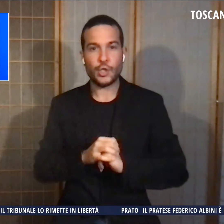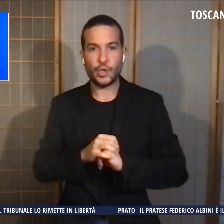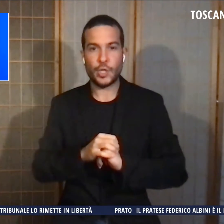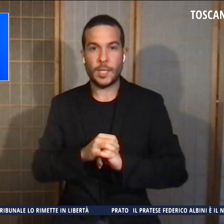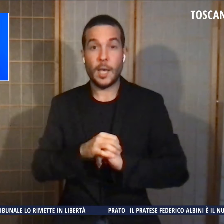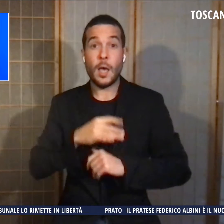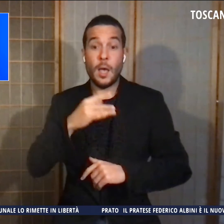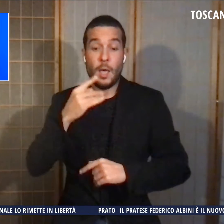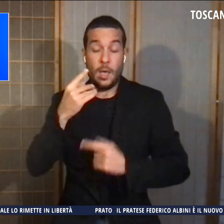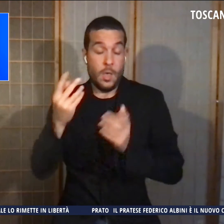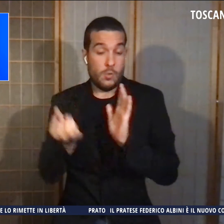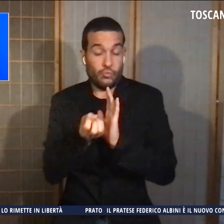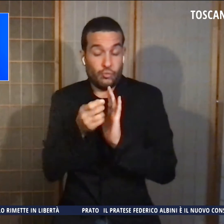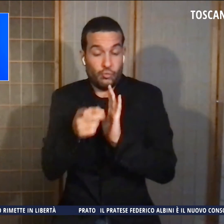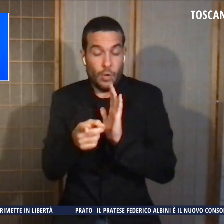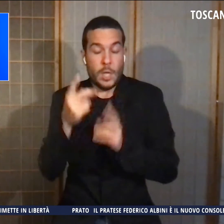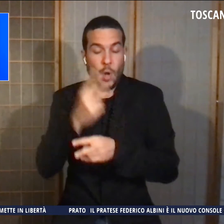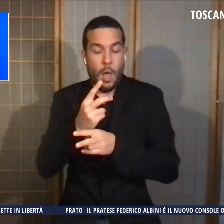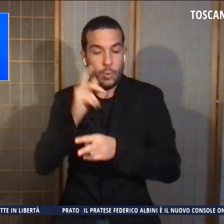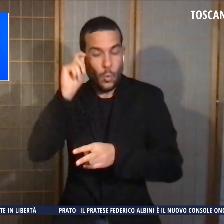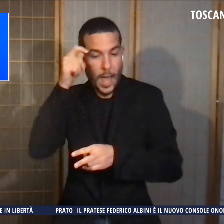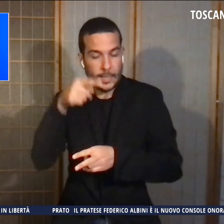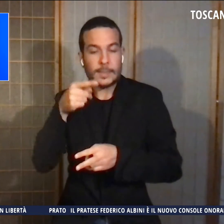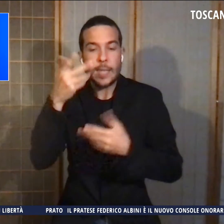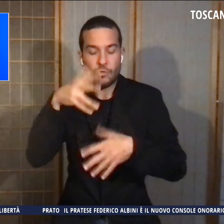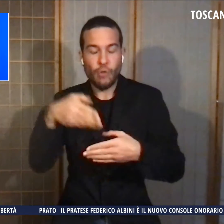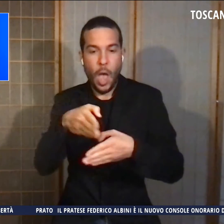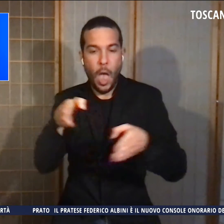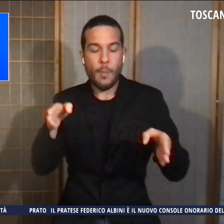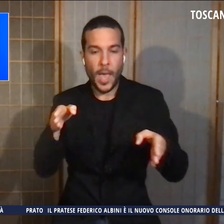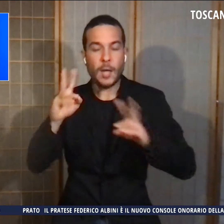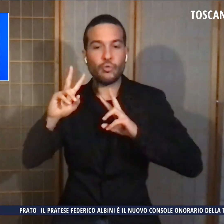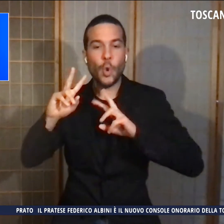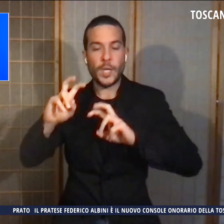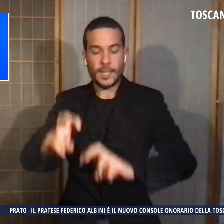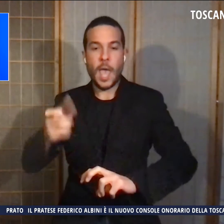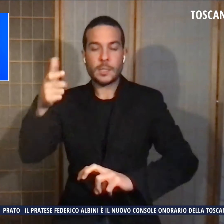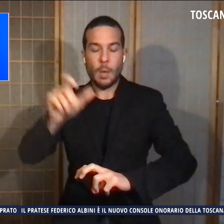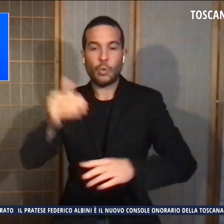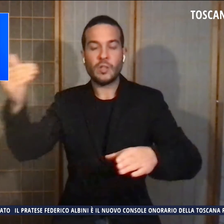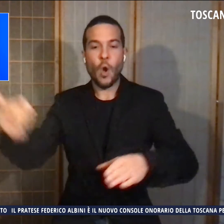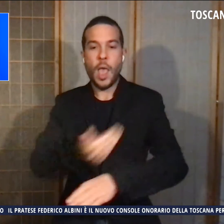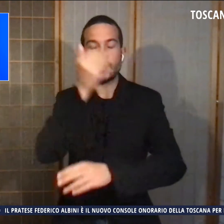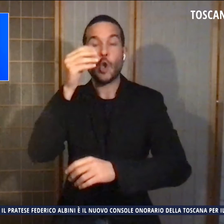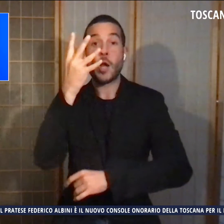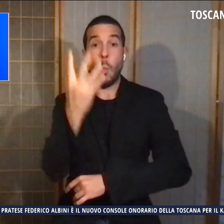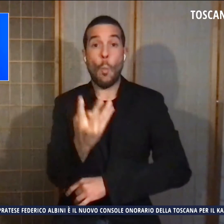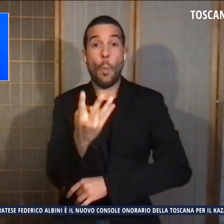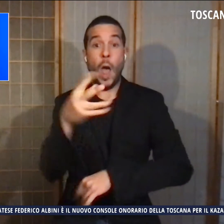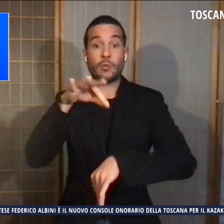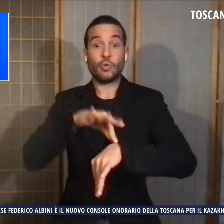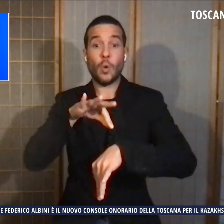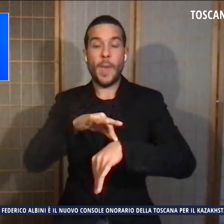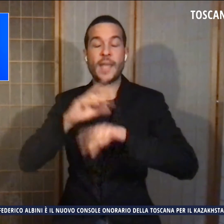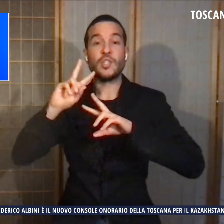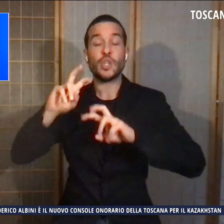procura retina aveva aperto un'inchiesta a suo tempo per lesioni. Quattro i medici indagati. La salma